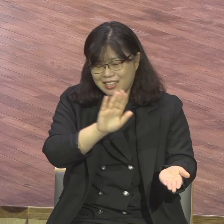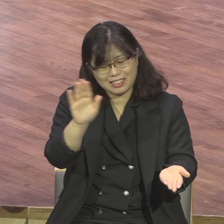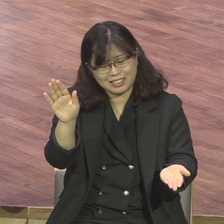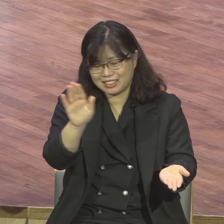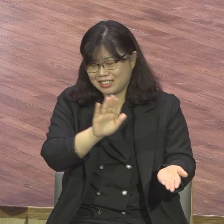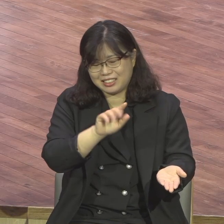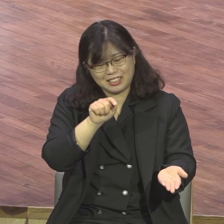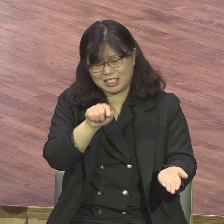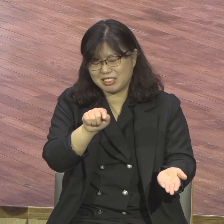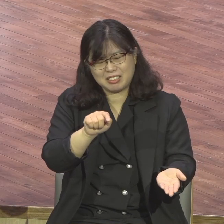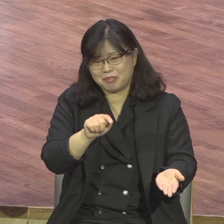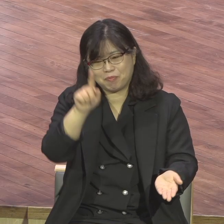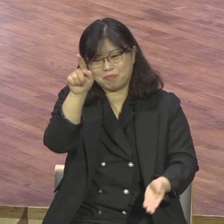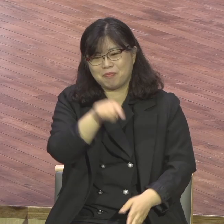내가 다 안다